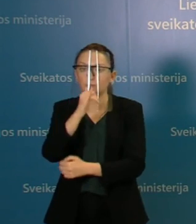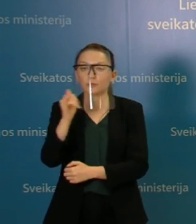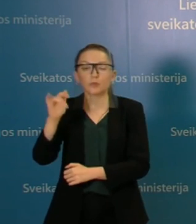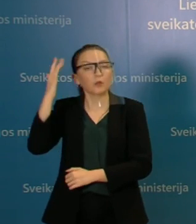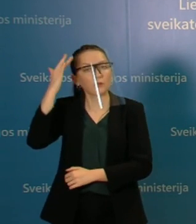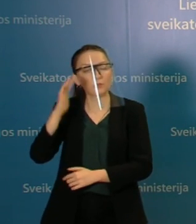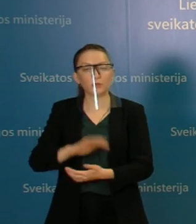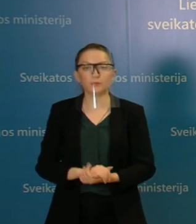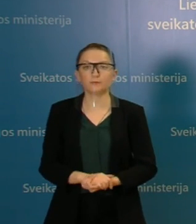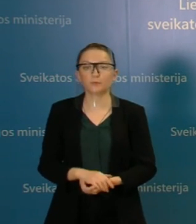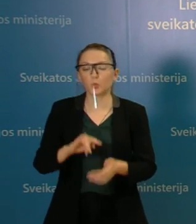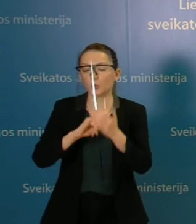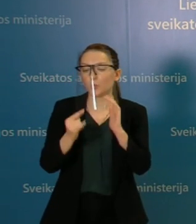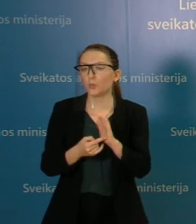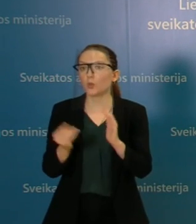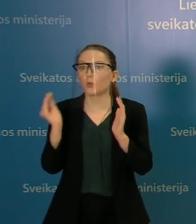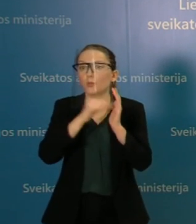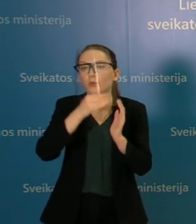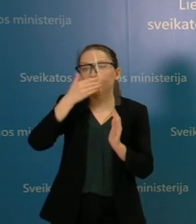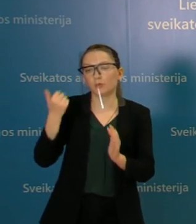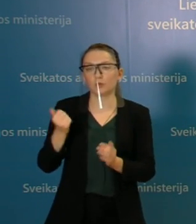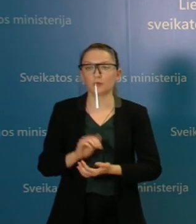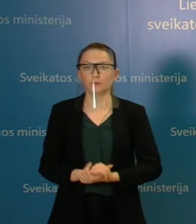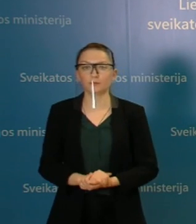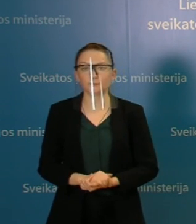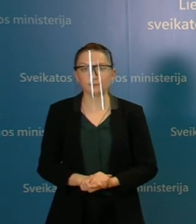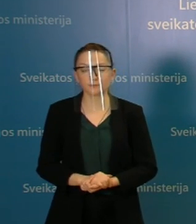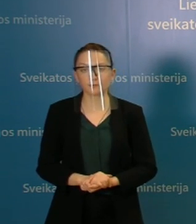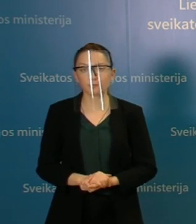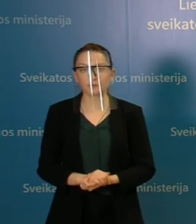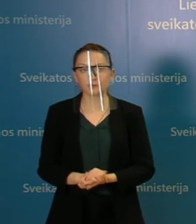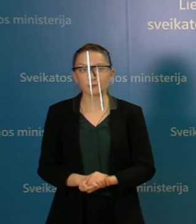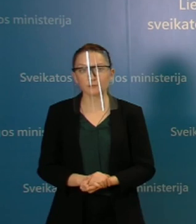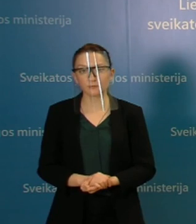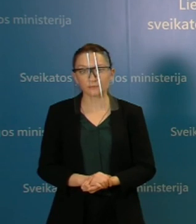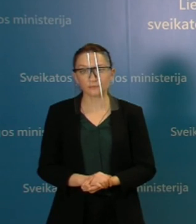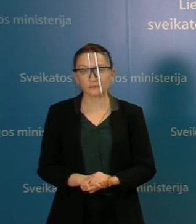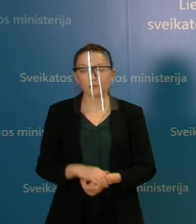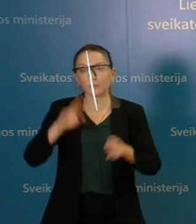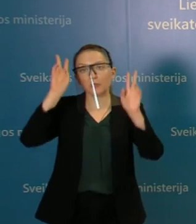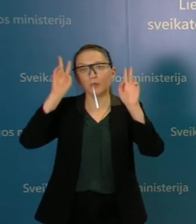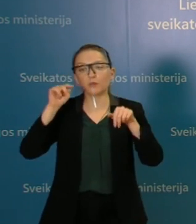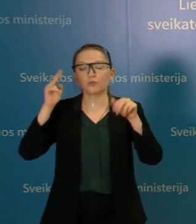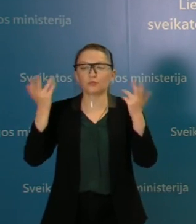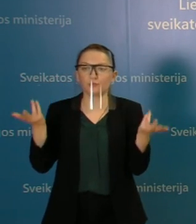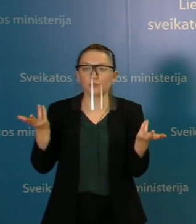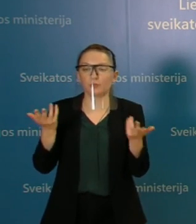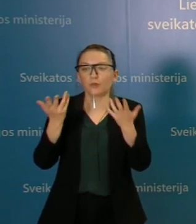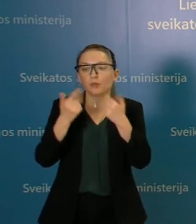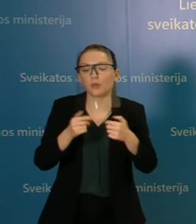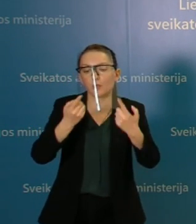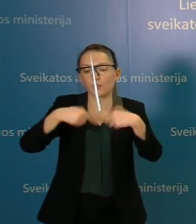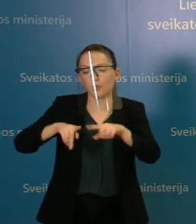Na, tokio plano nebuvo, bent jau kol kas ir nežinau, kiek yra tokių